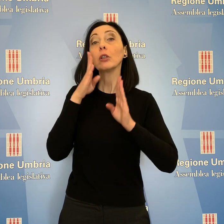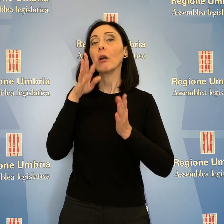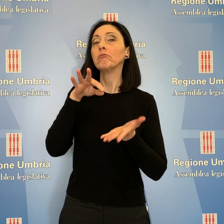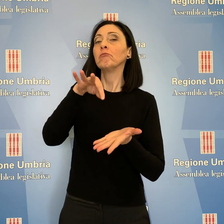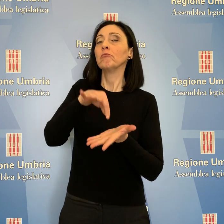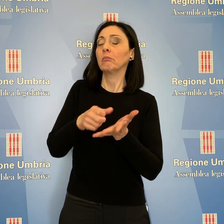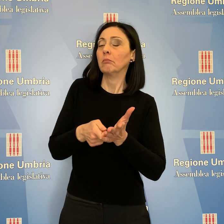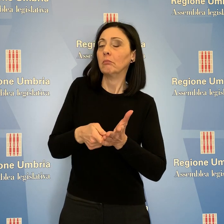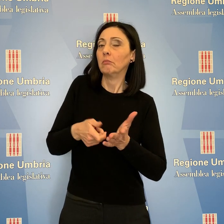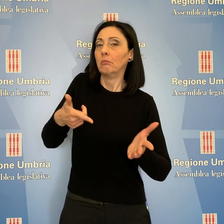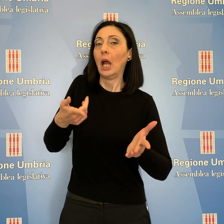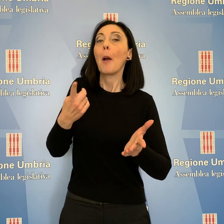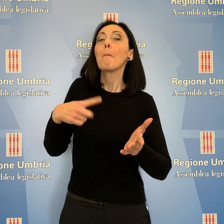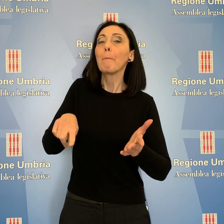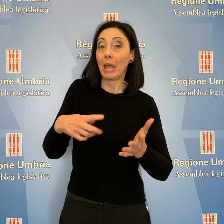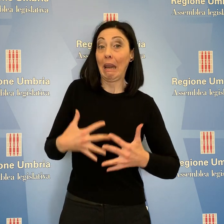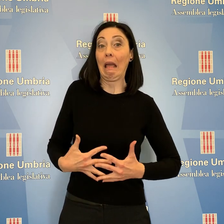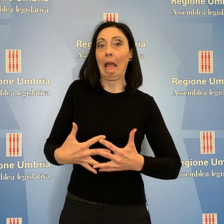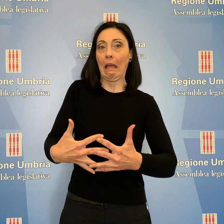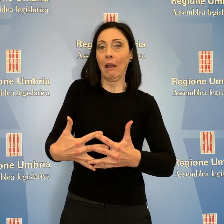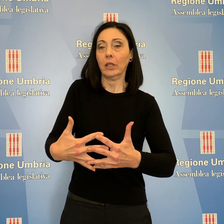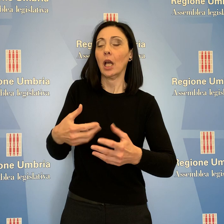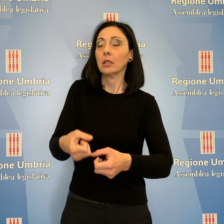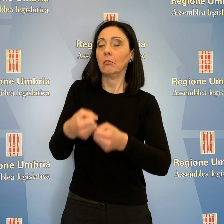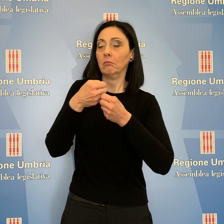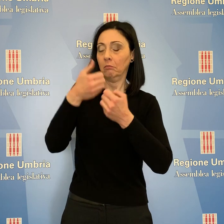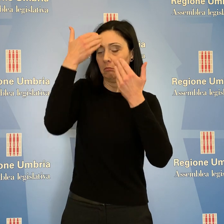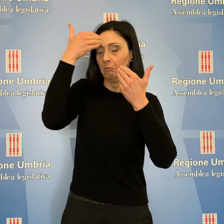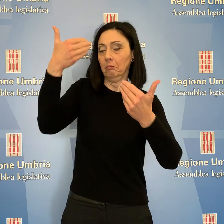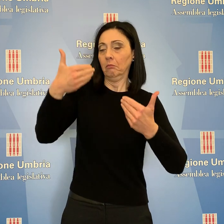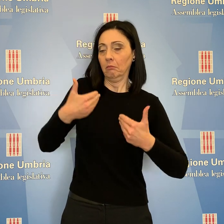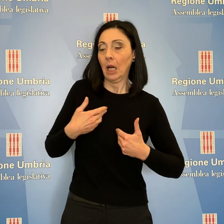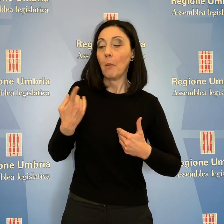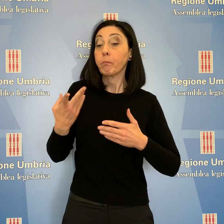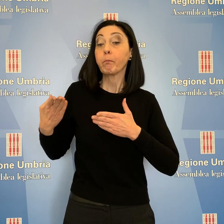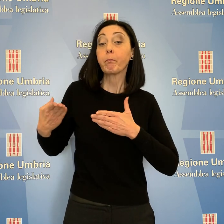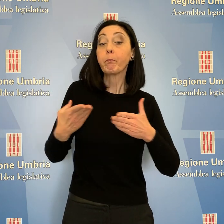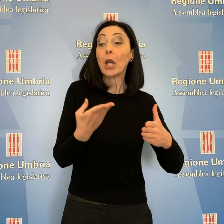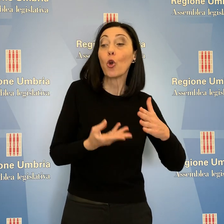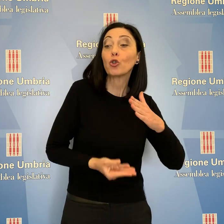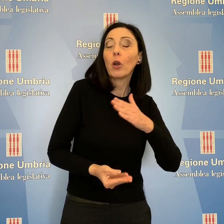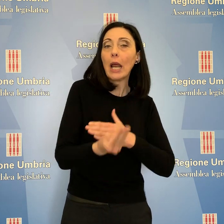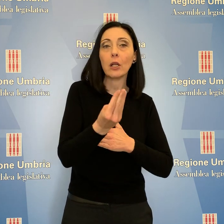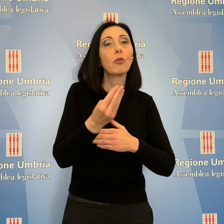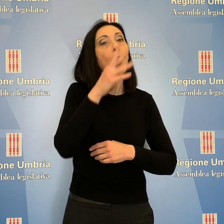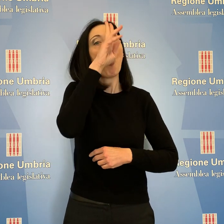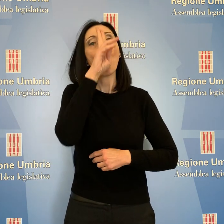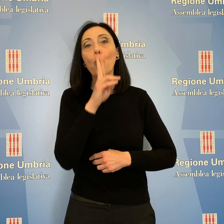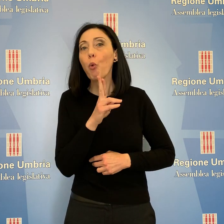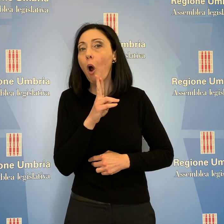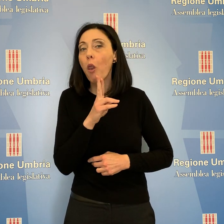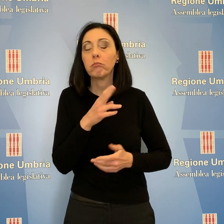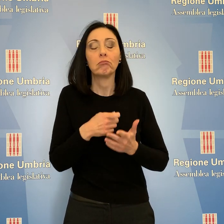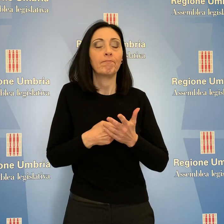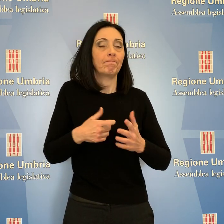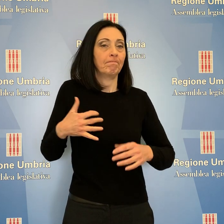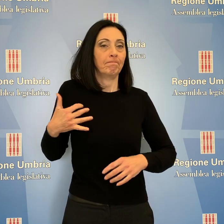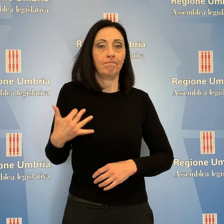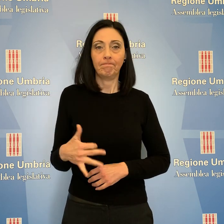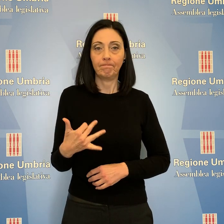punto nodale per la presa in carico della gravidanza e del percorso nascita e ha un ruolo socio-sanitario fondamentale. Il Comitato